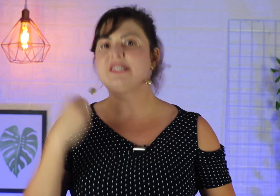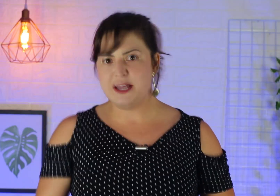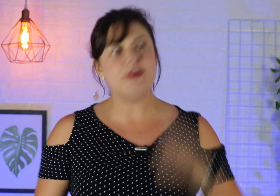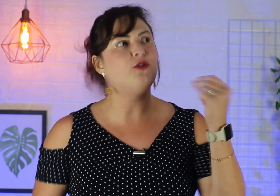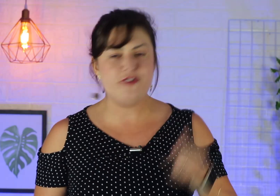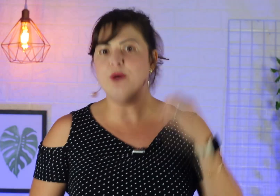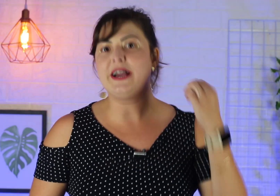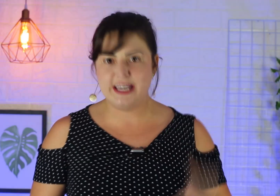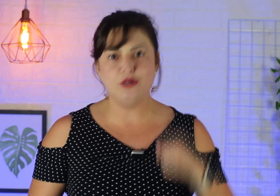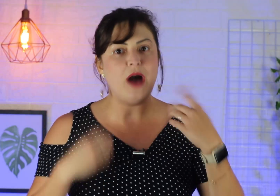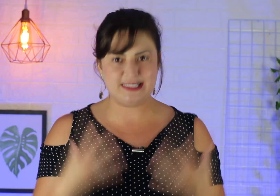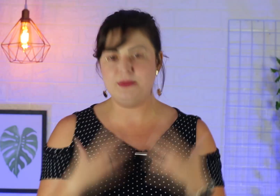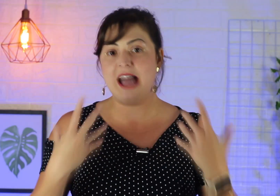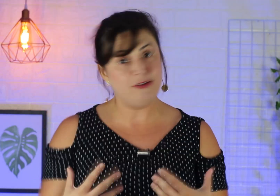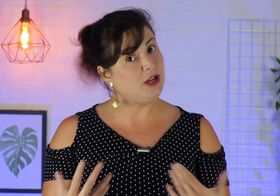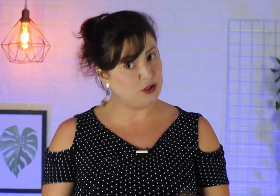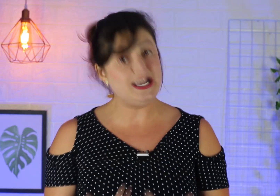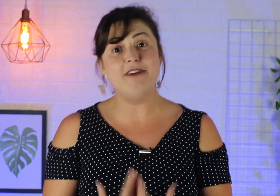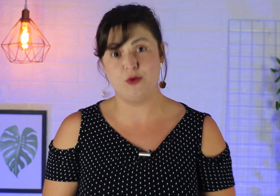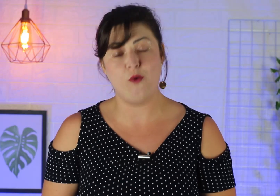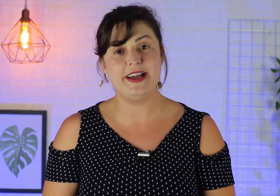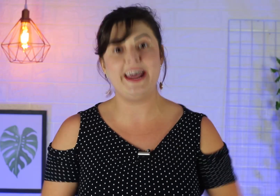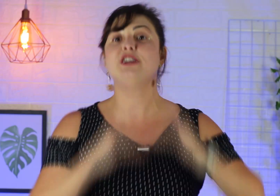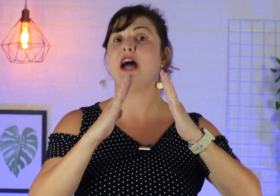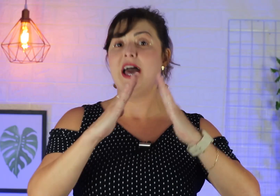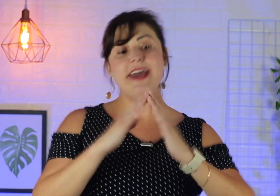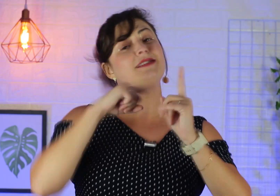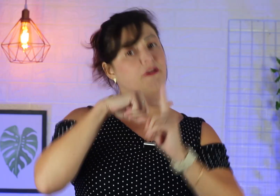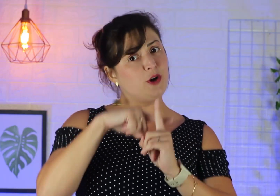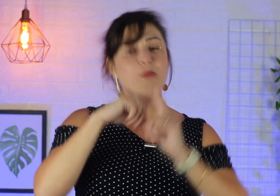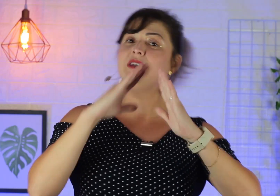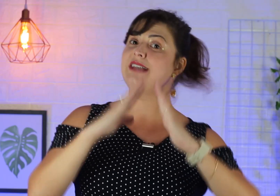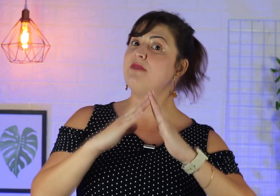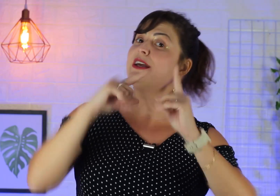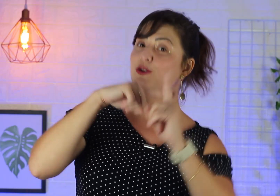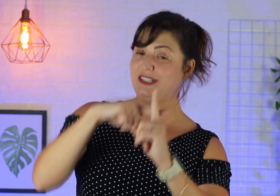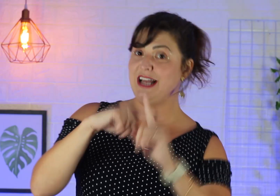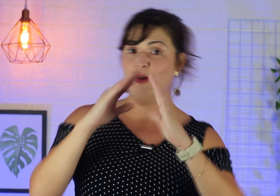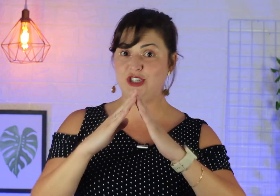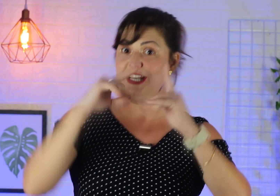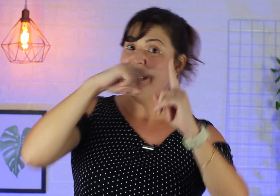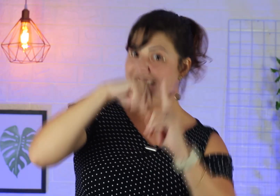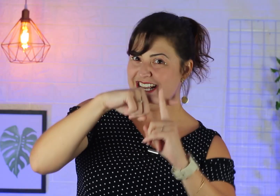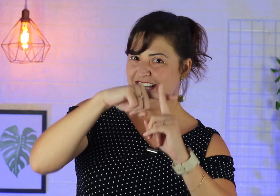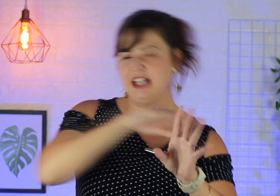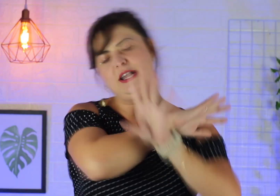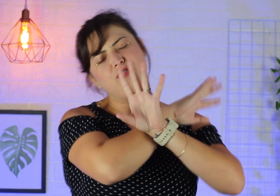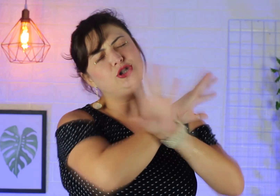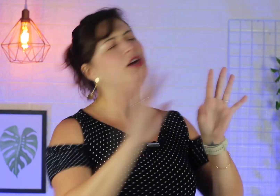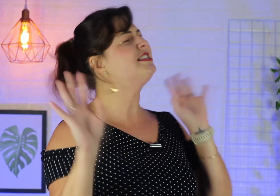sempre viam aquilo, assimilavam e associavam com a igreja, então ficou para sempre aqui o sinal de igreja. Então, de todas